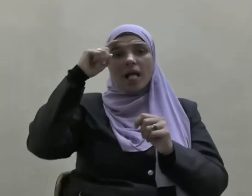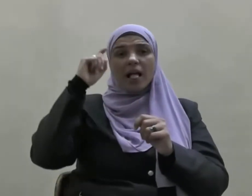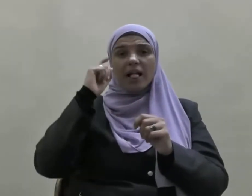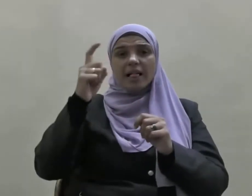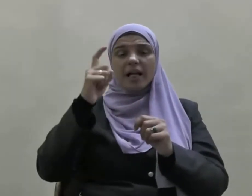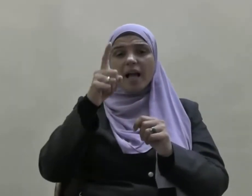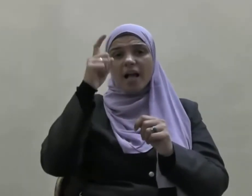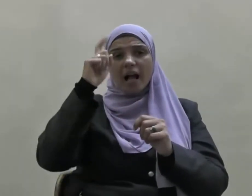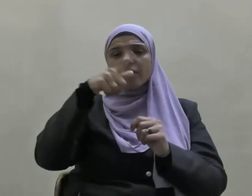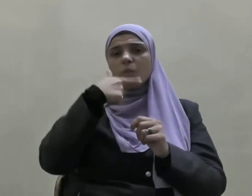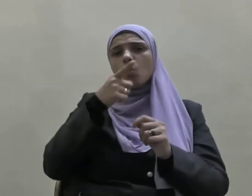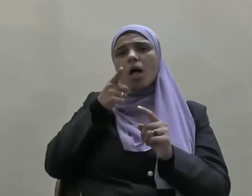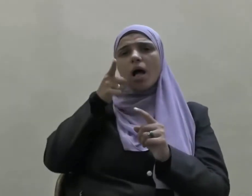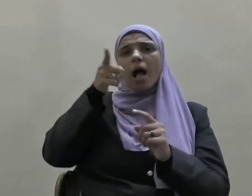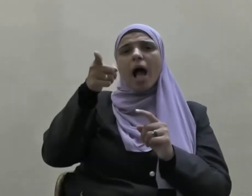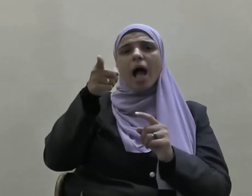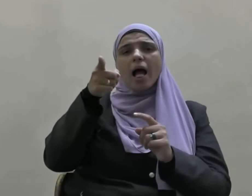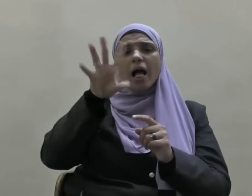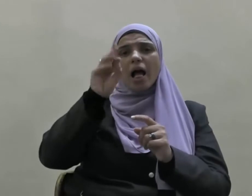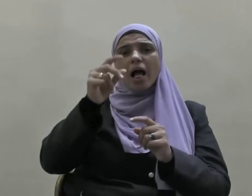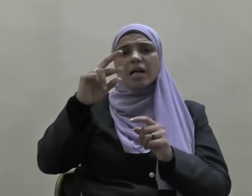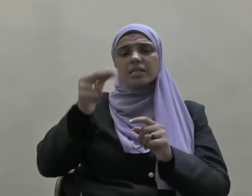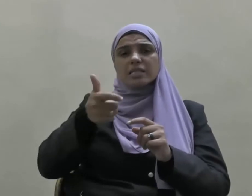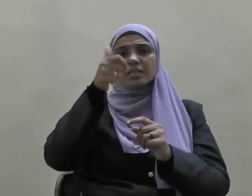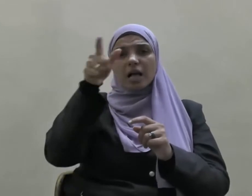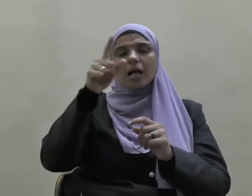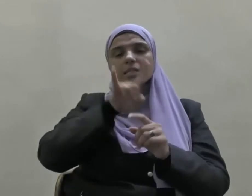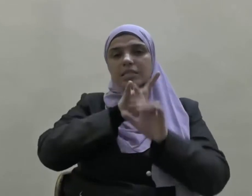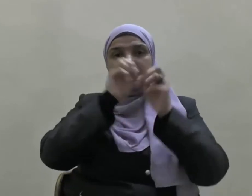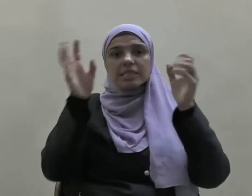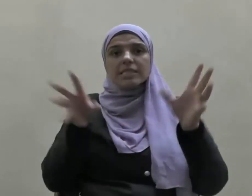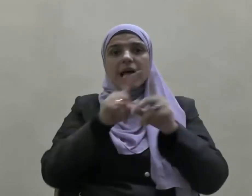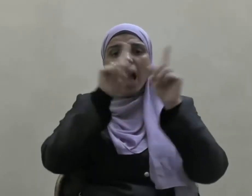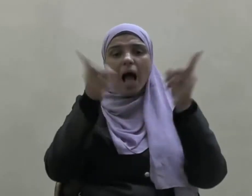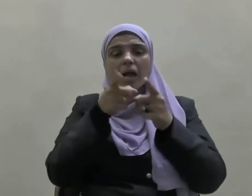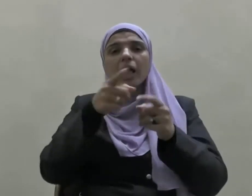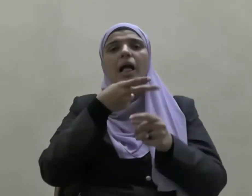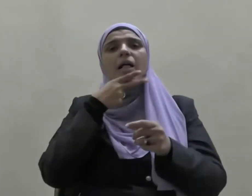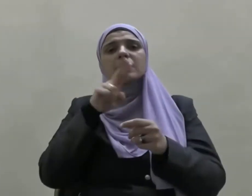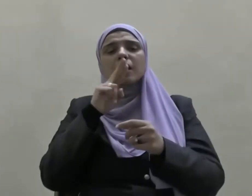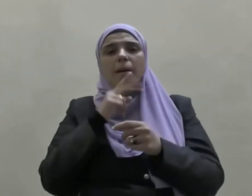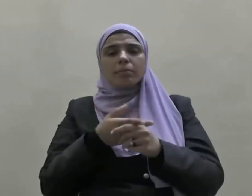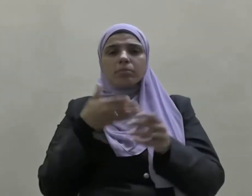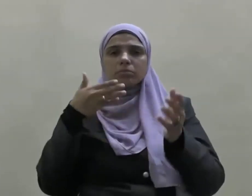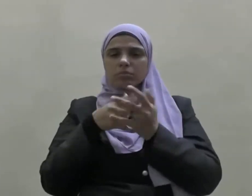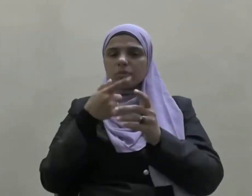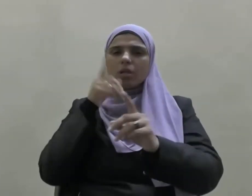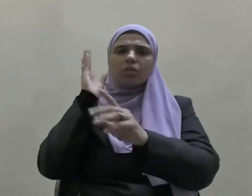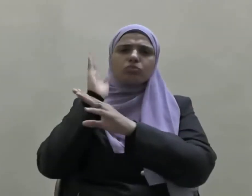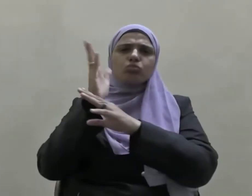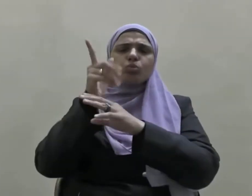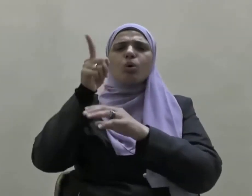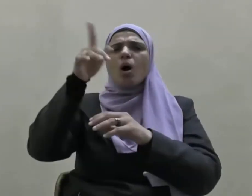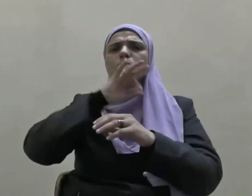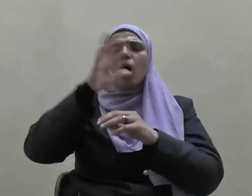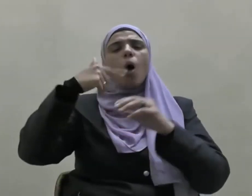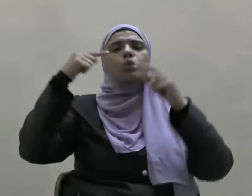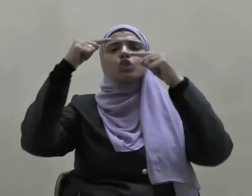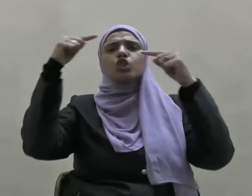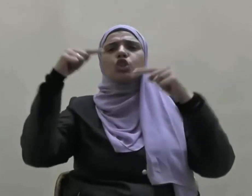الكافرون هذا ساحر كذاب وادعوا بهتانا أنه شاعر